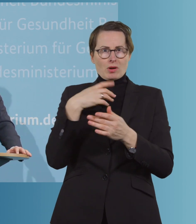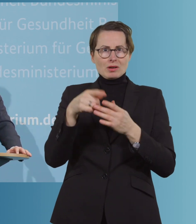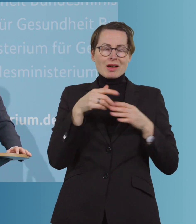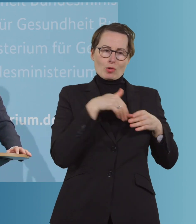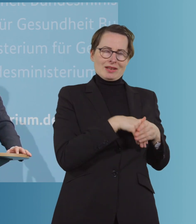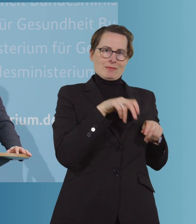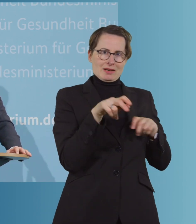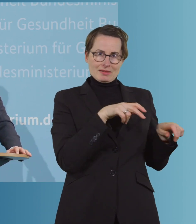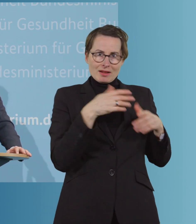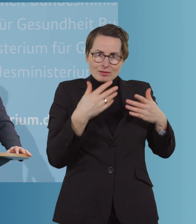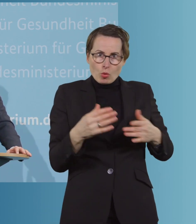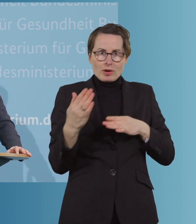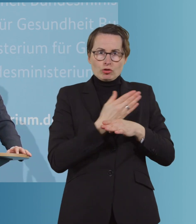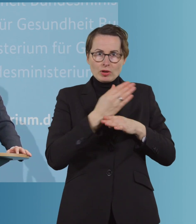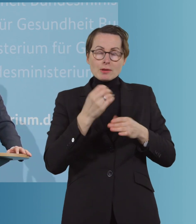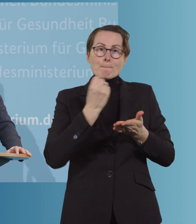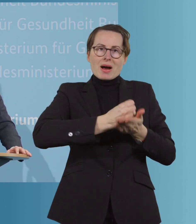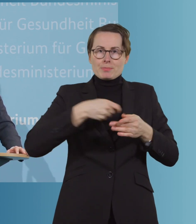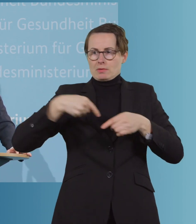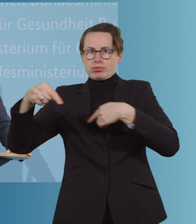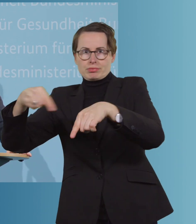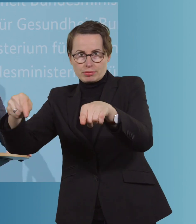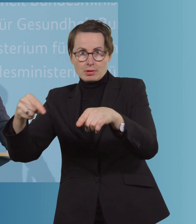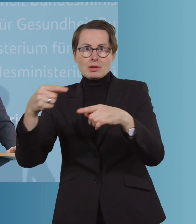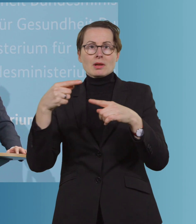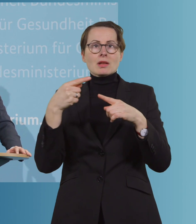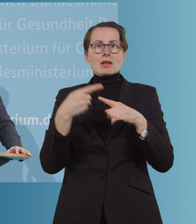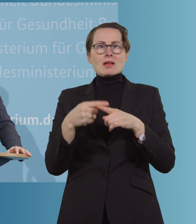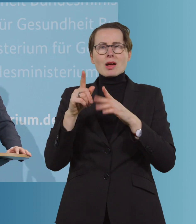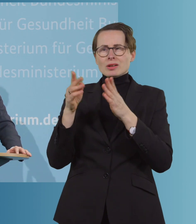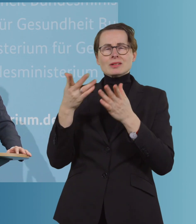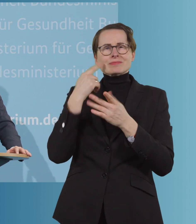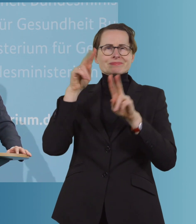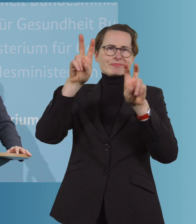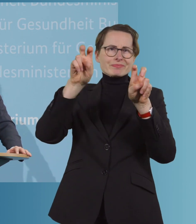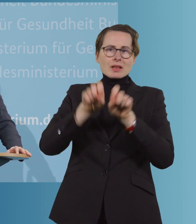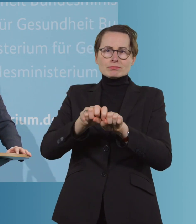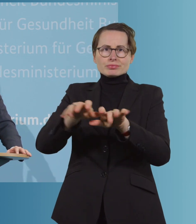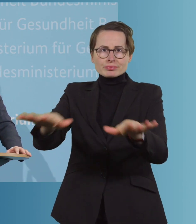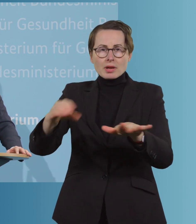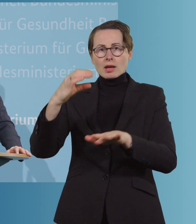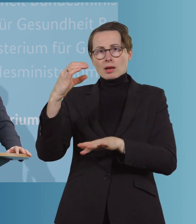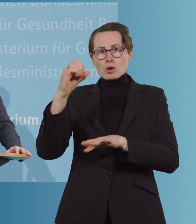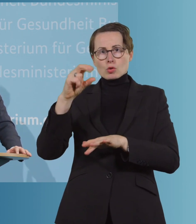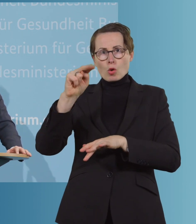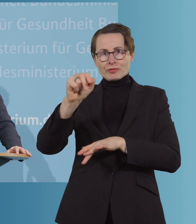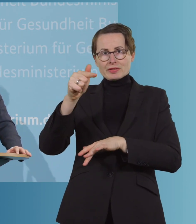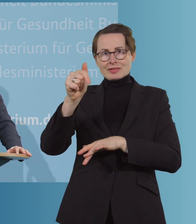Beamte vor Ort im Einsatz sind. Und Containment-Scouts, wie das Programm heißt, Containment-Scouts, die bei der